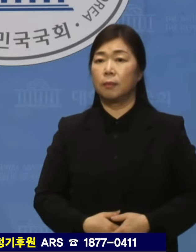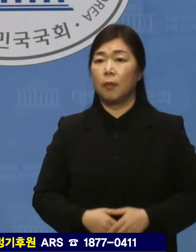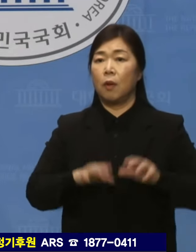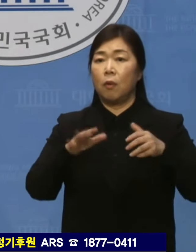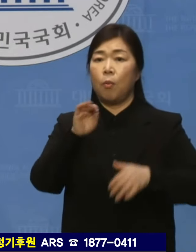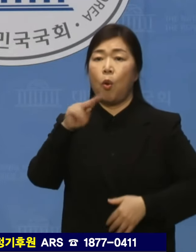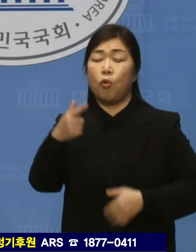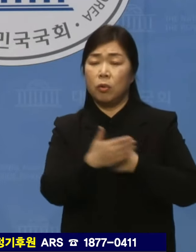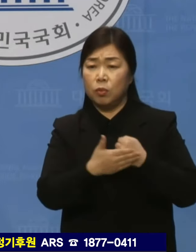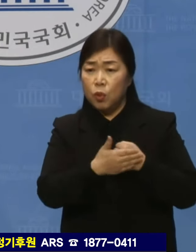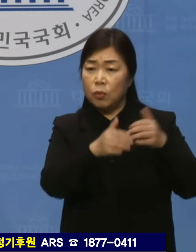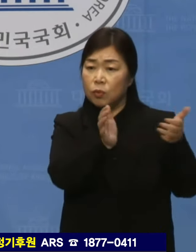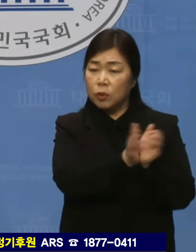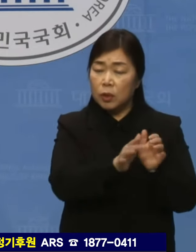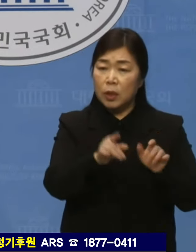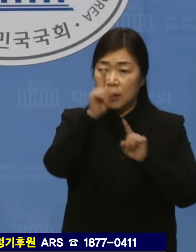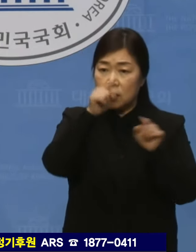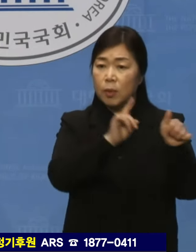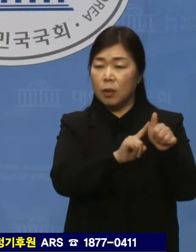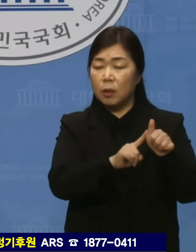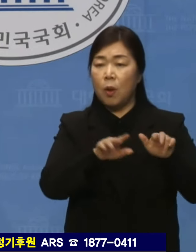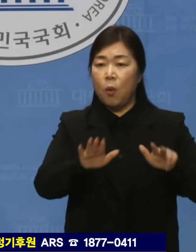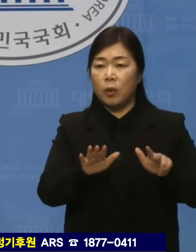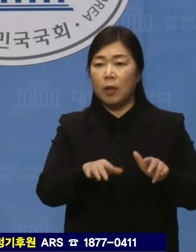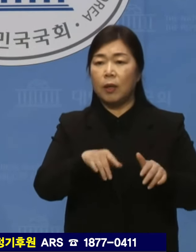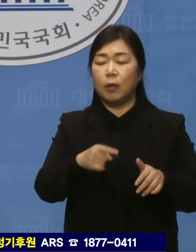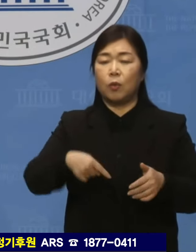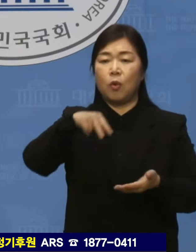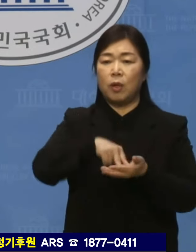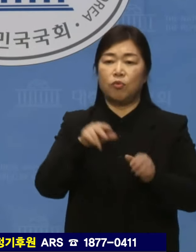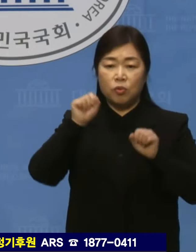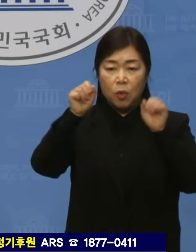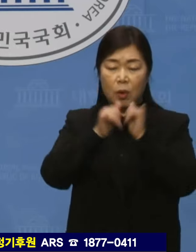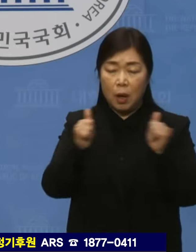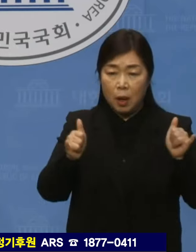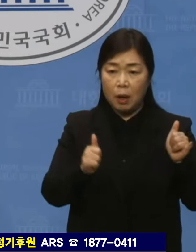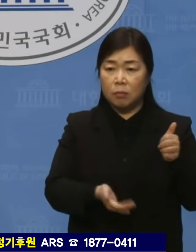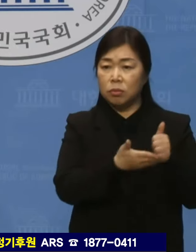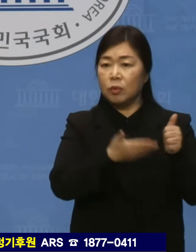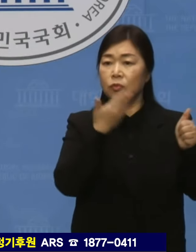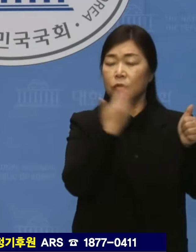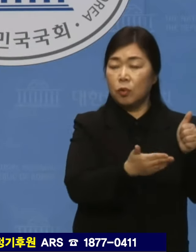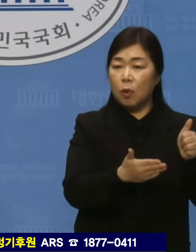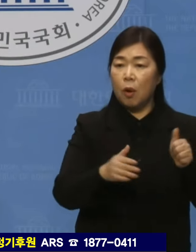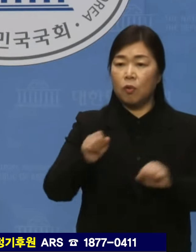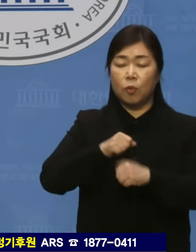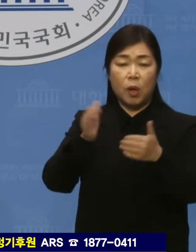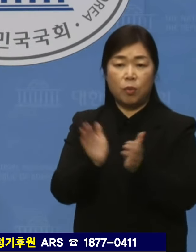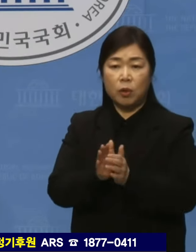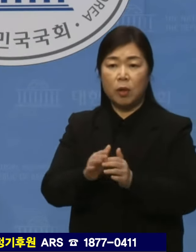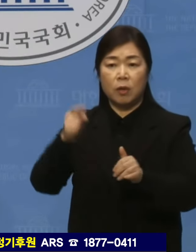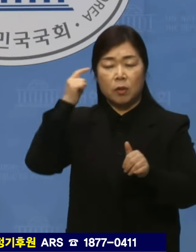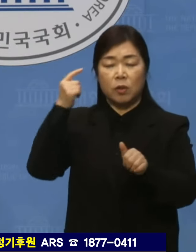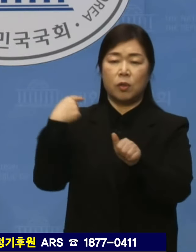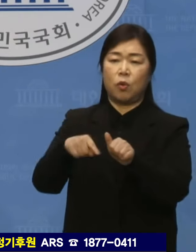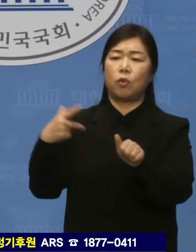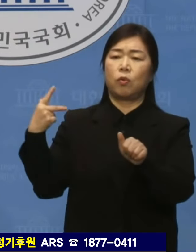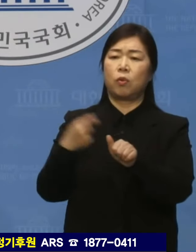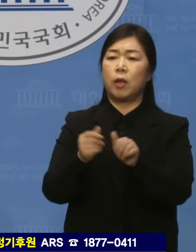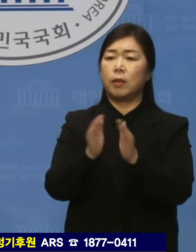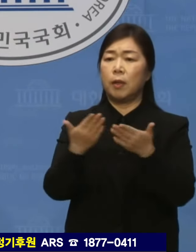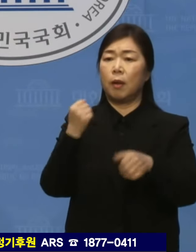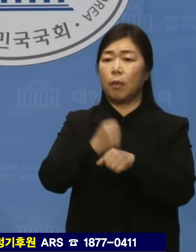이승만을 이달의 독립운동가로 선정하고 국방부는 해안의 지도자라 평가한 정신교육 교제를 발간했습니다.